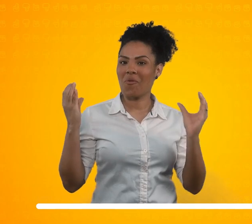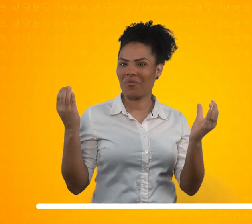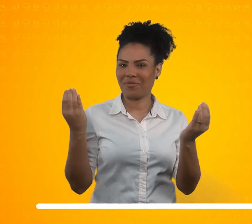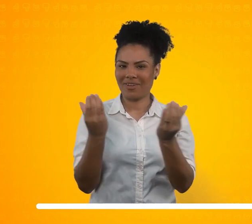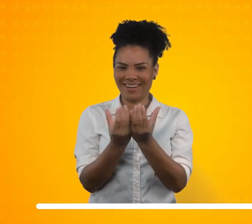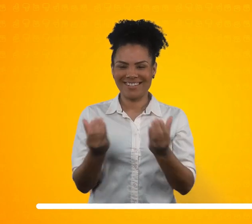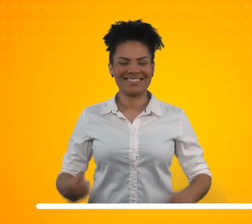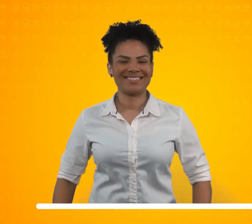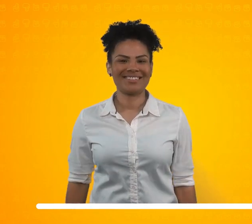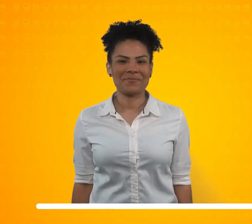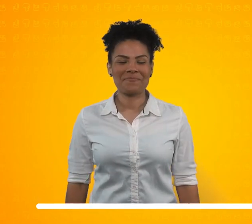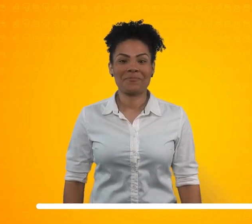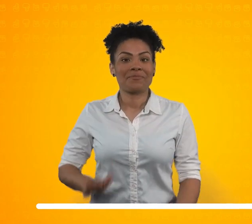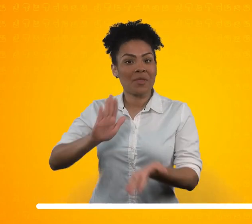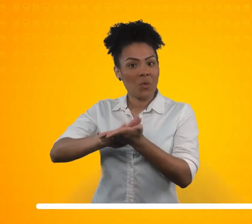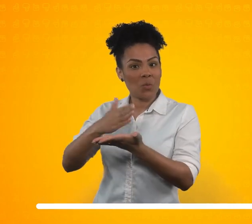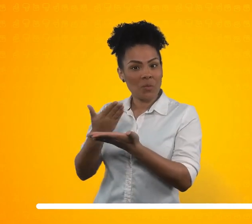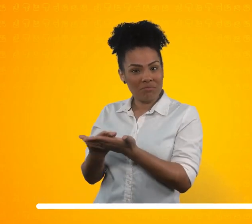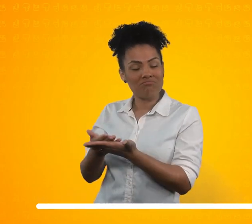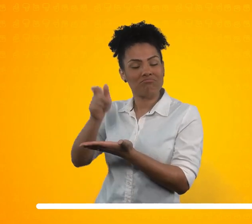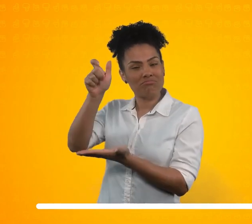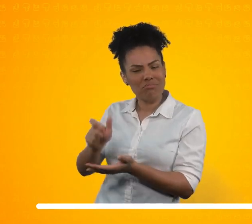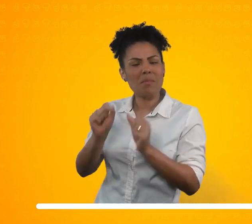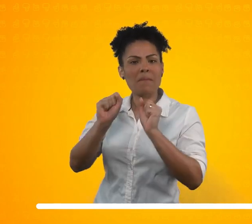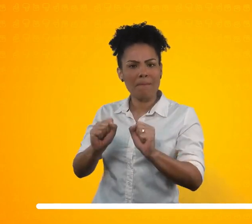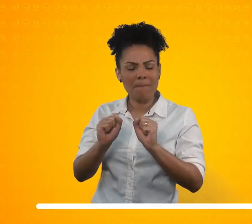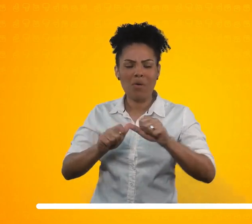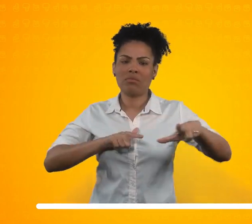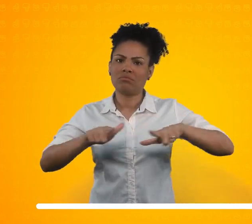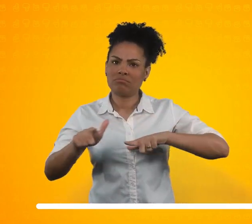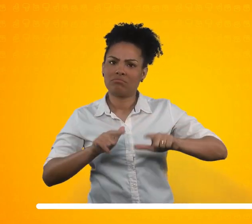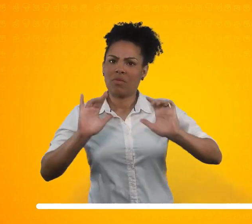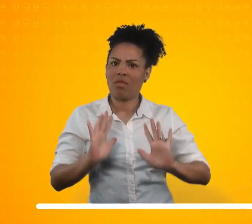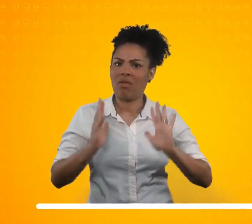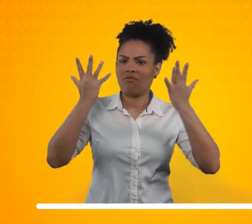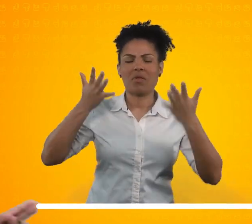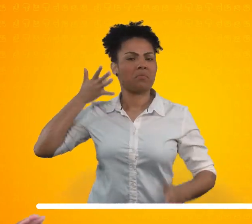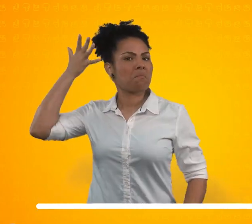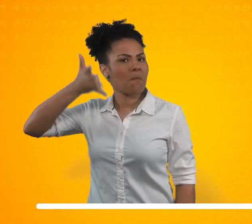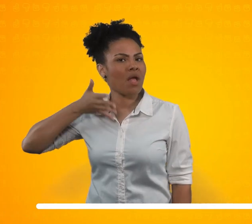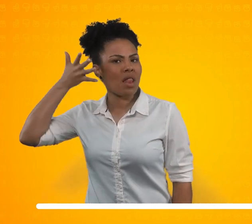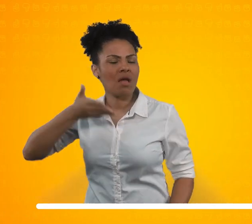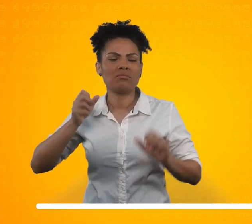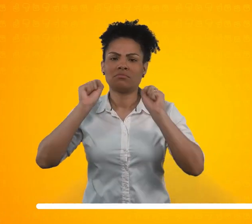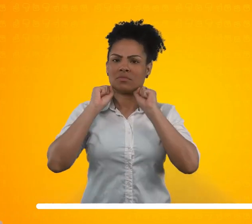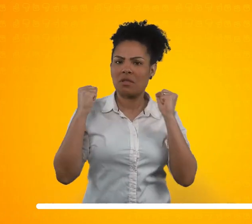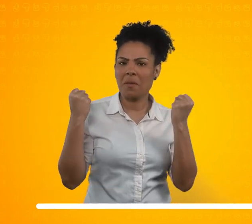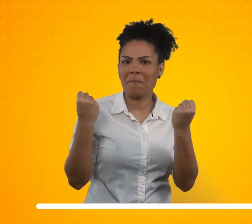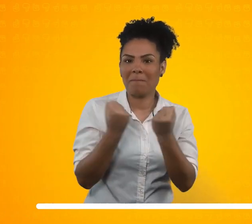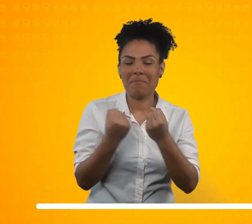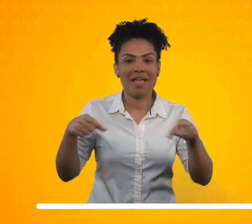atuar em eventos, como palestras, seminários e grandes encontros empresariais,